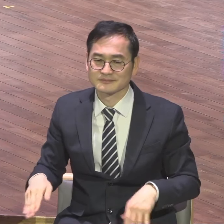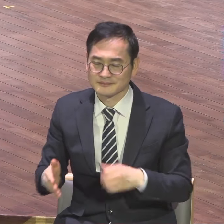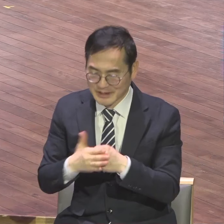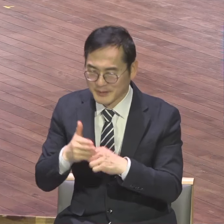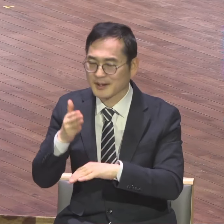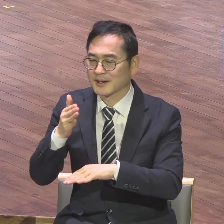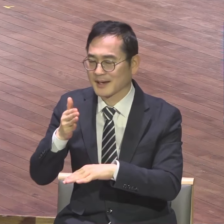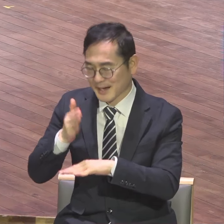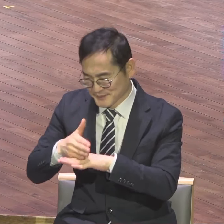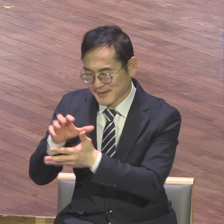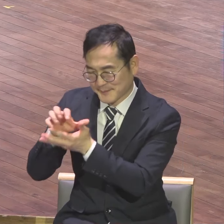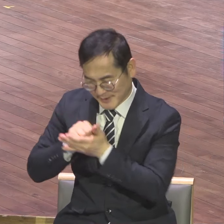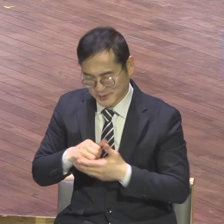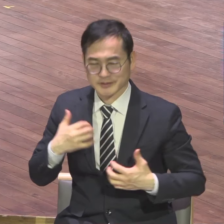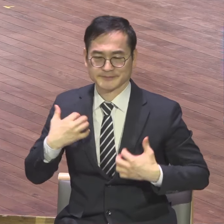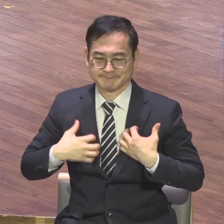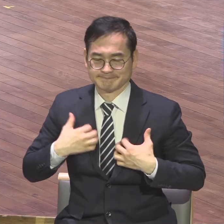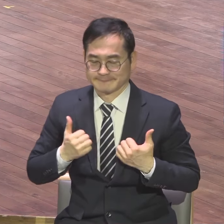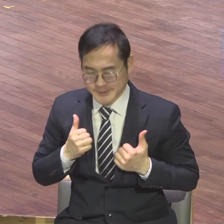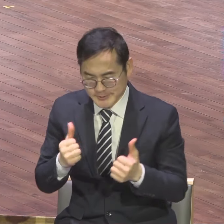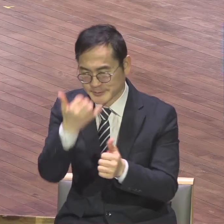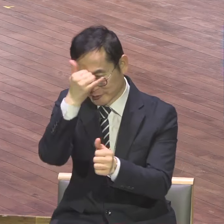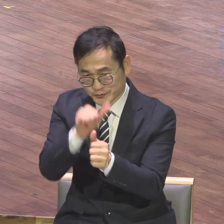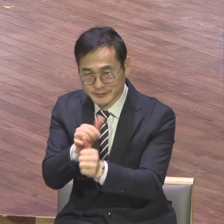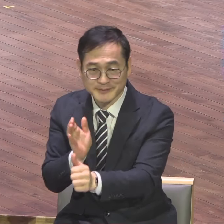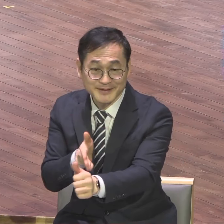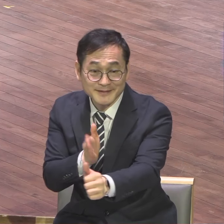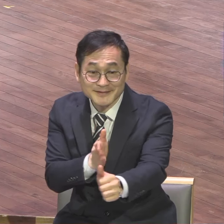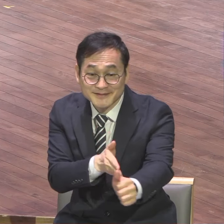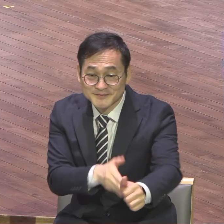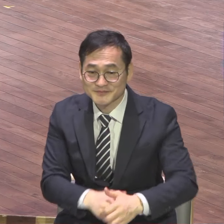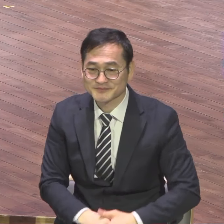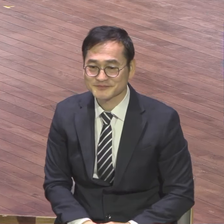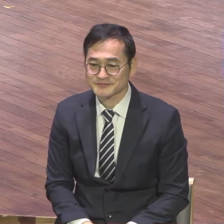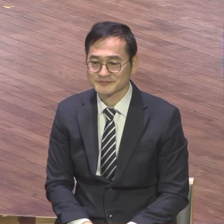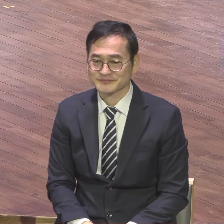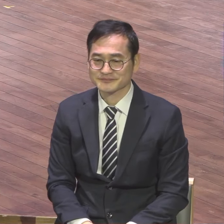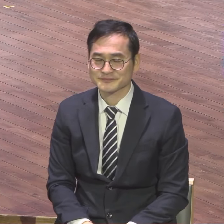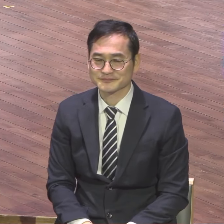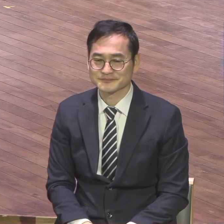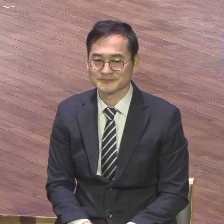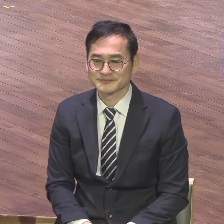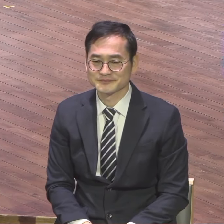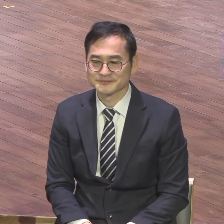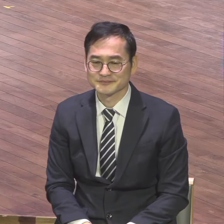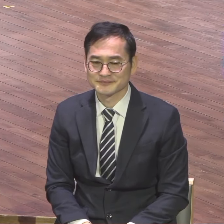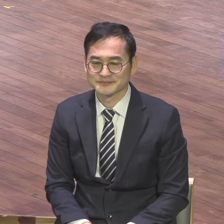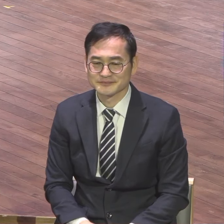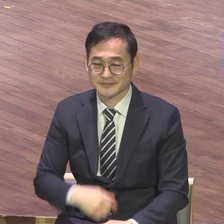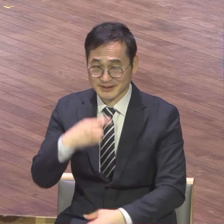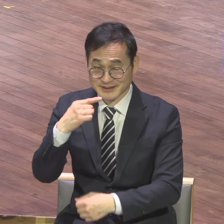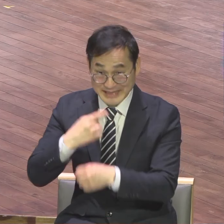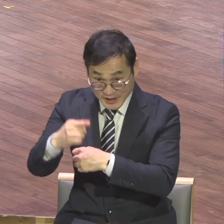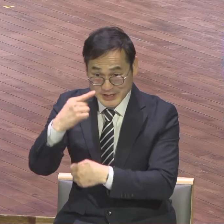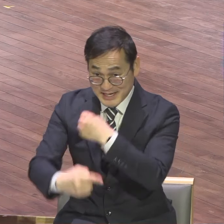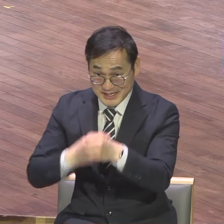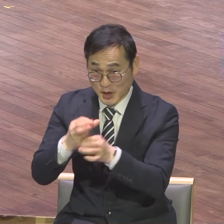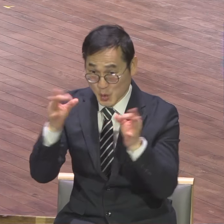이제 그 내년 이맘때 하나님께서 축복하시고 예수 그리스도의 이름을